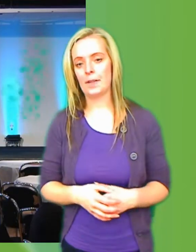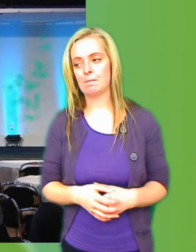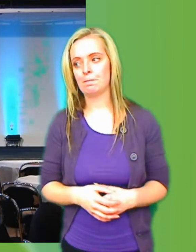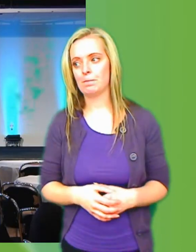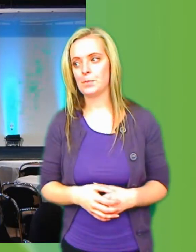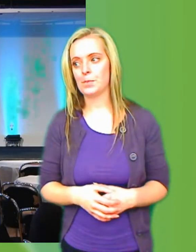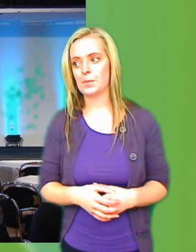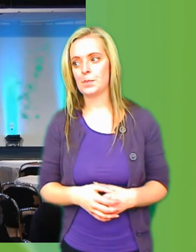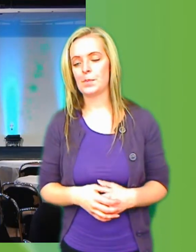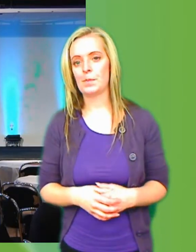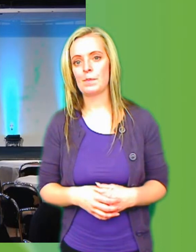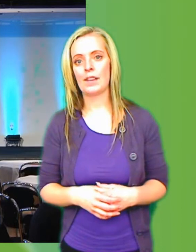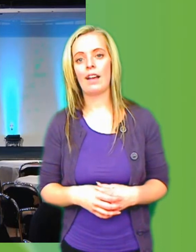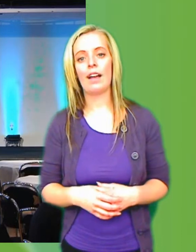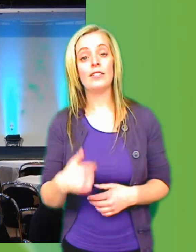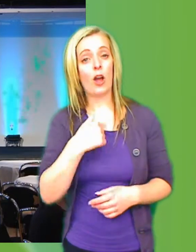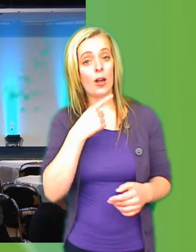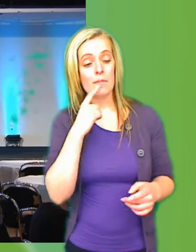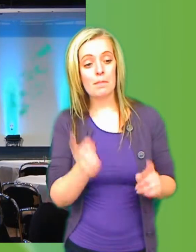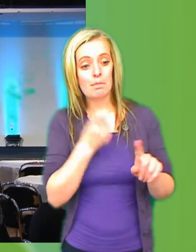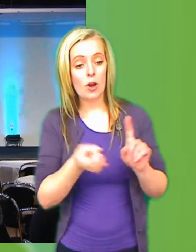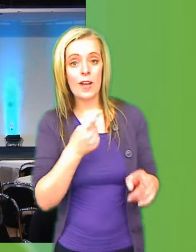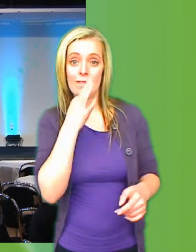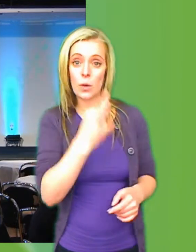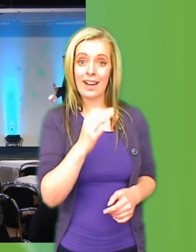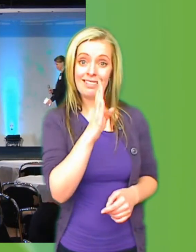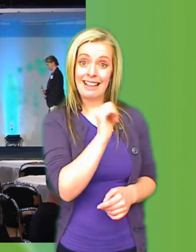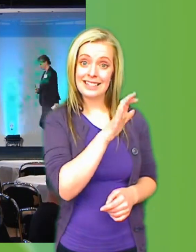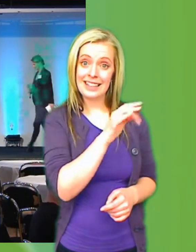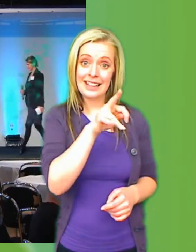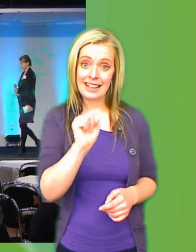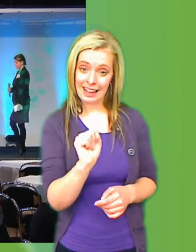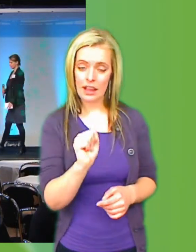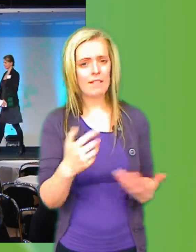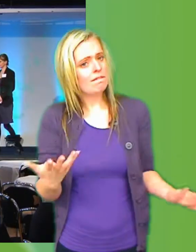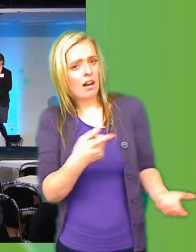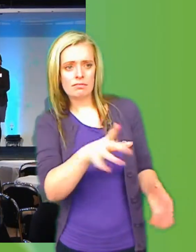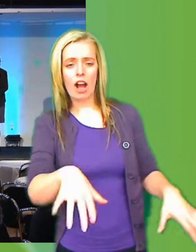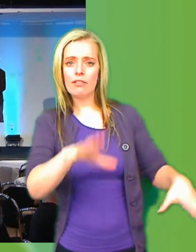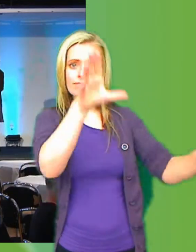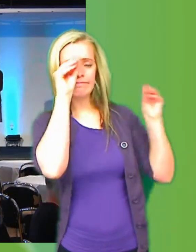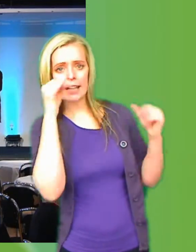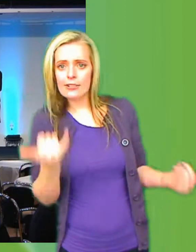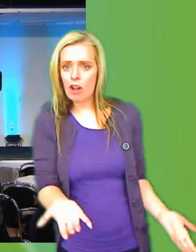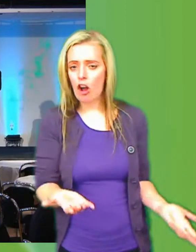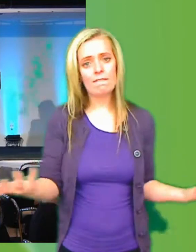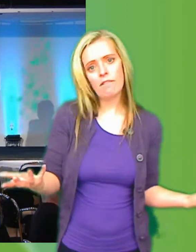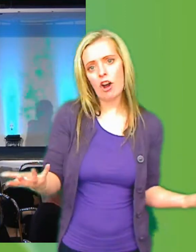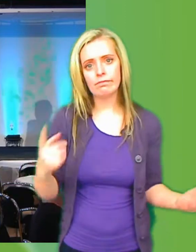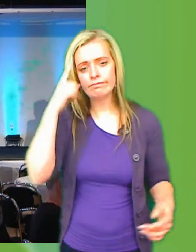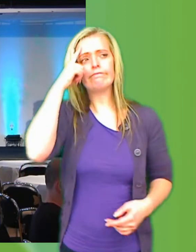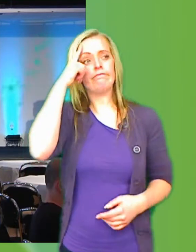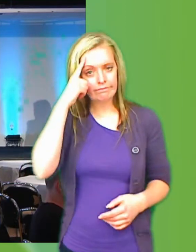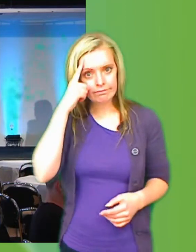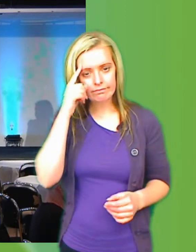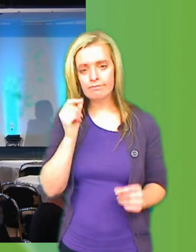Då börjar jag med att fråga dig, Desiree, vad har du tagit till dig hittills idag? Vad har varit en tankeställare